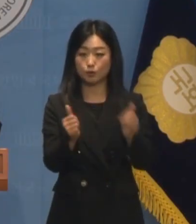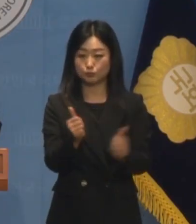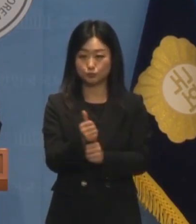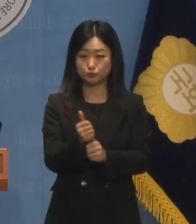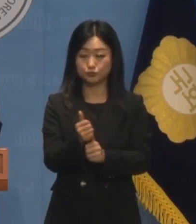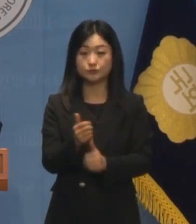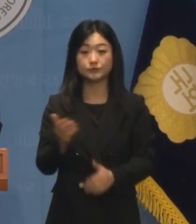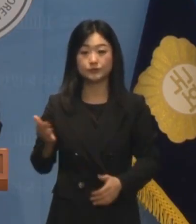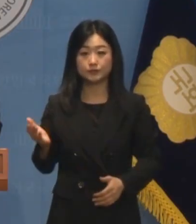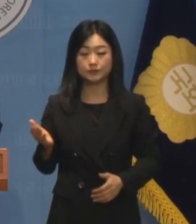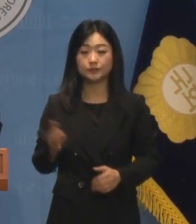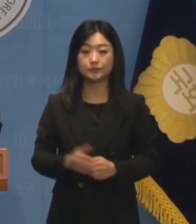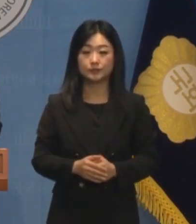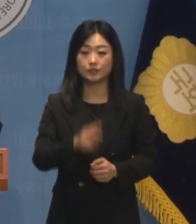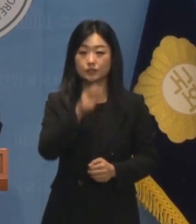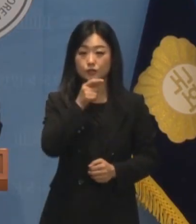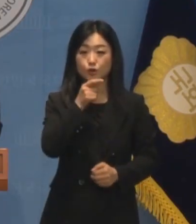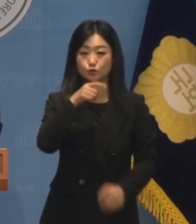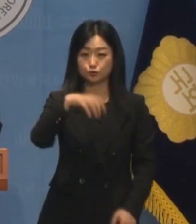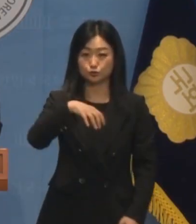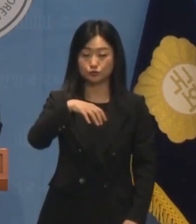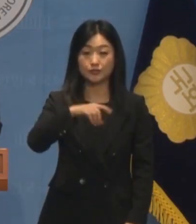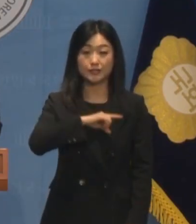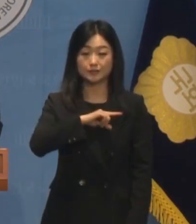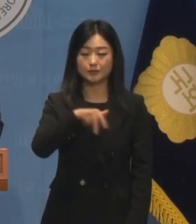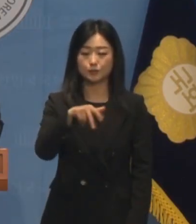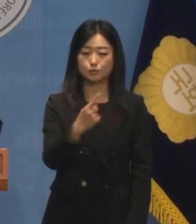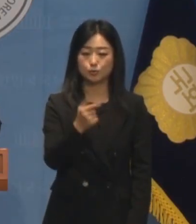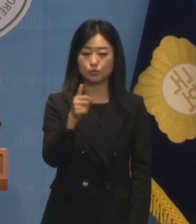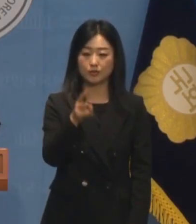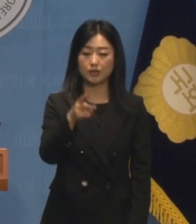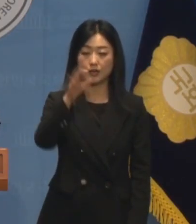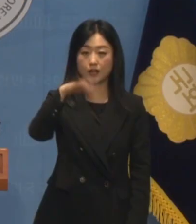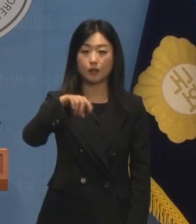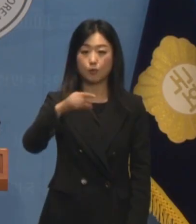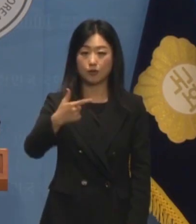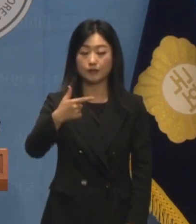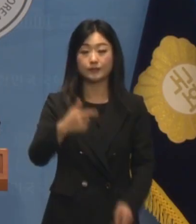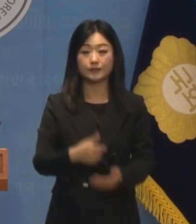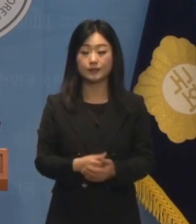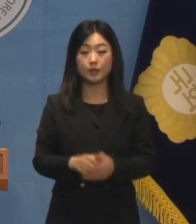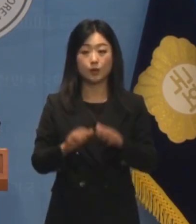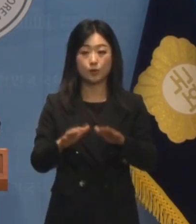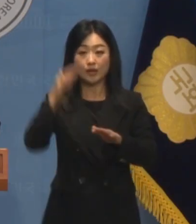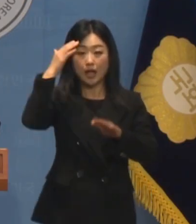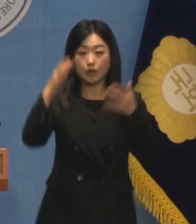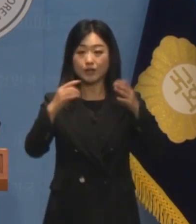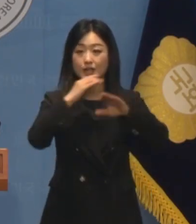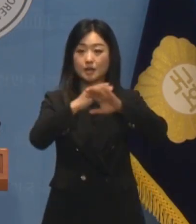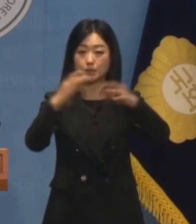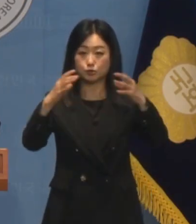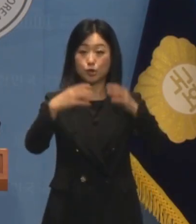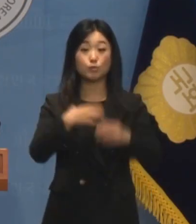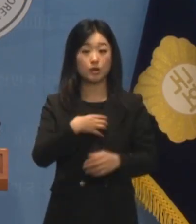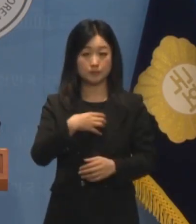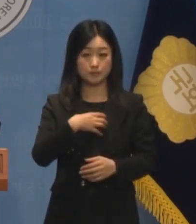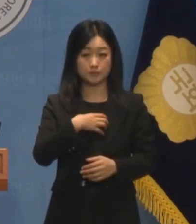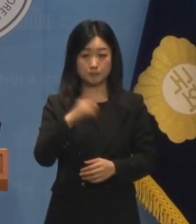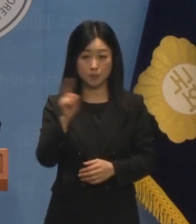있는 여수시울 국회의원 조교원입니다. 오늘 저는 대한민국 민주주의를 위협하는